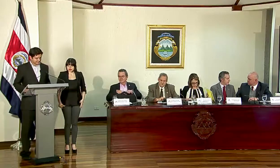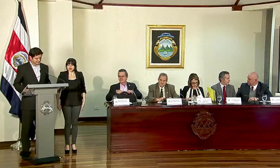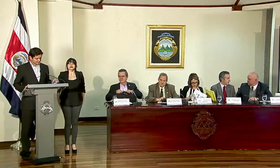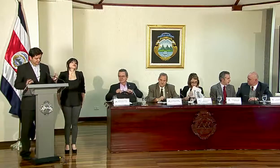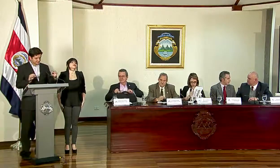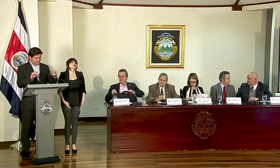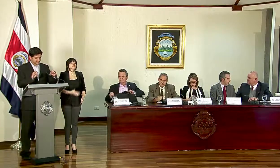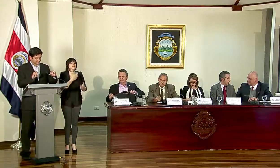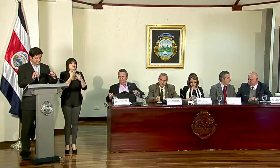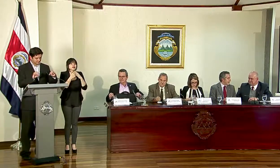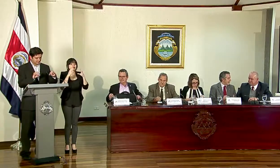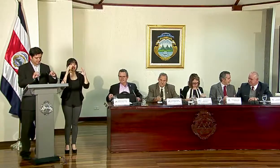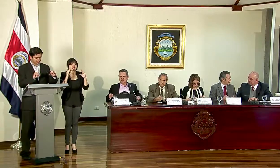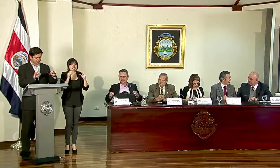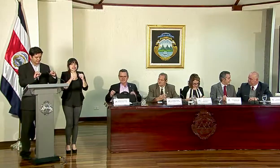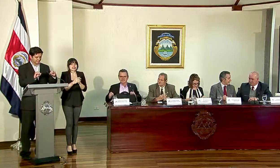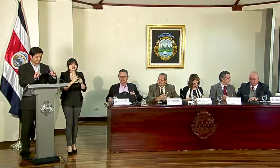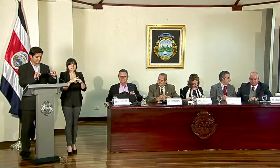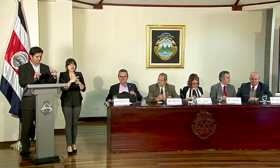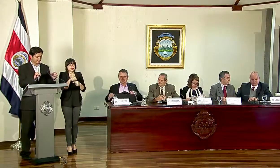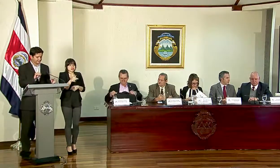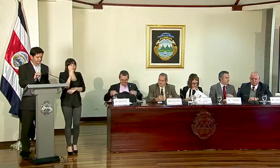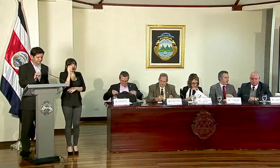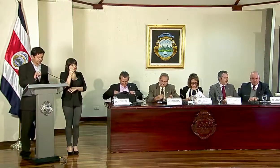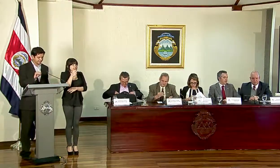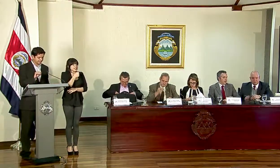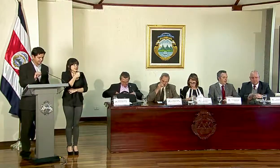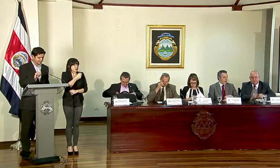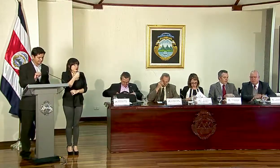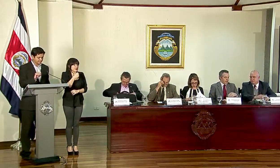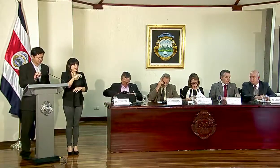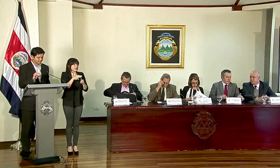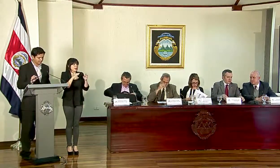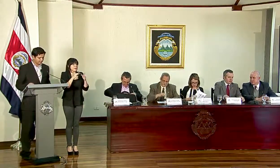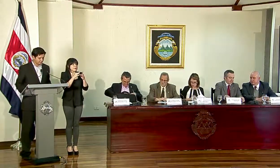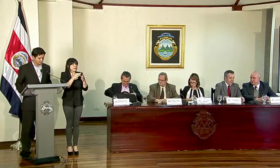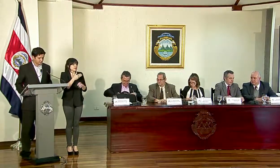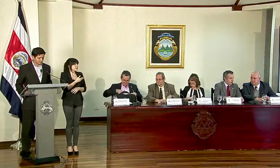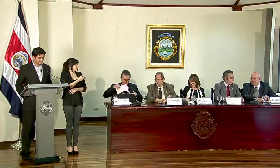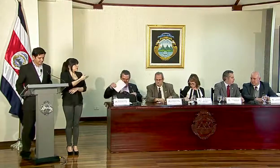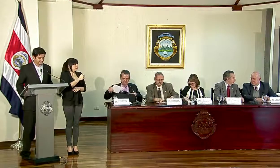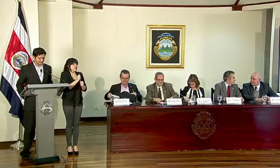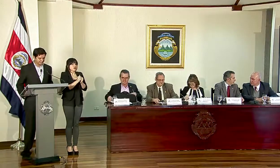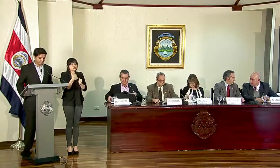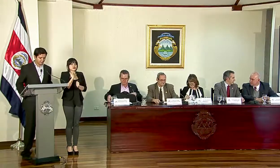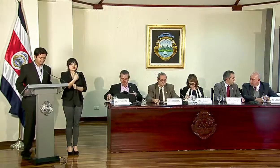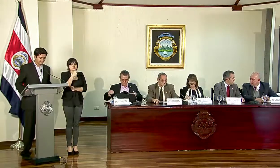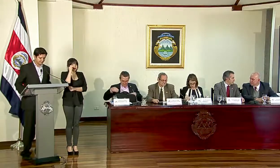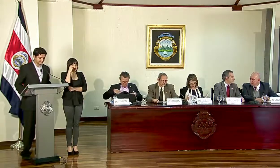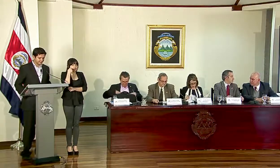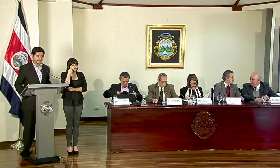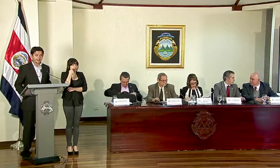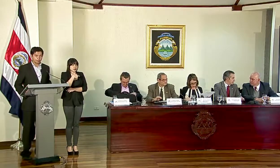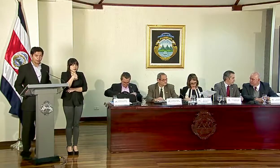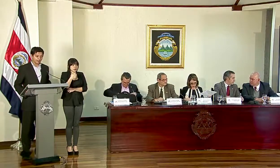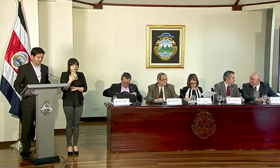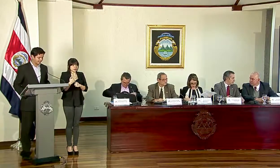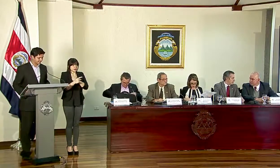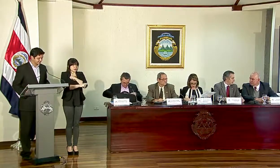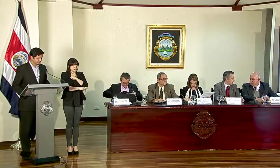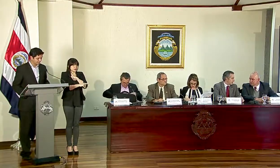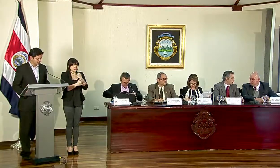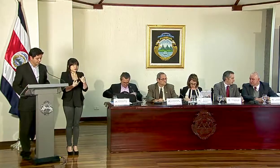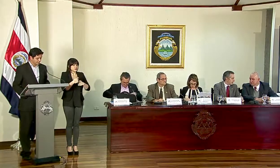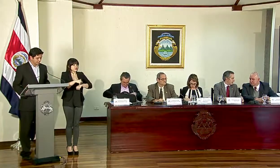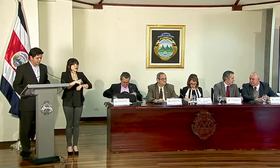Muy buenas tardes. Iniciamos esta conferencia de prensa. En la mesa principal nos acompaña Annalena Chacón, presidenta de la República